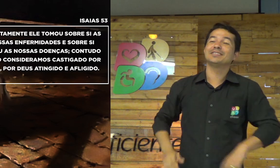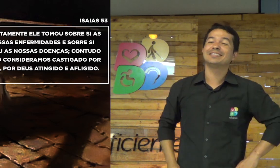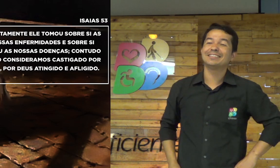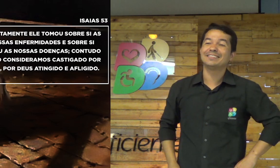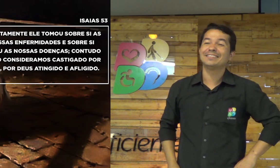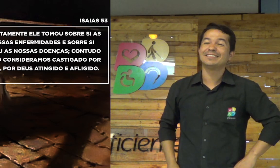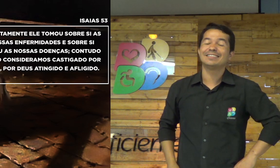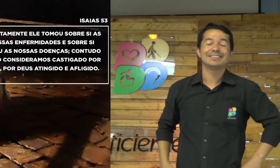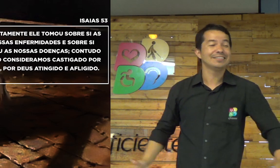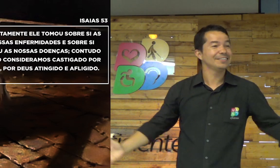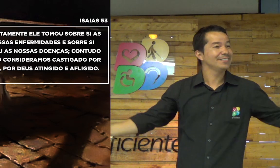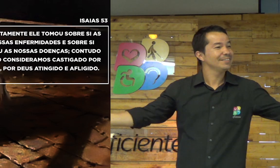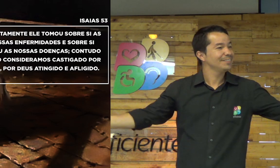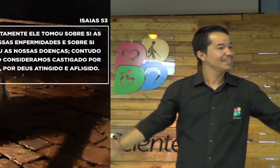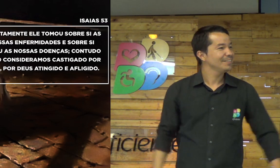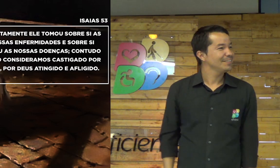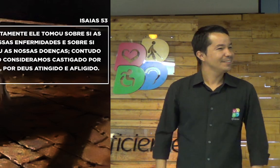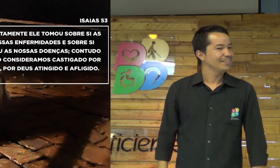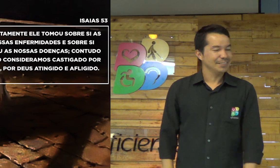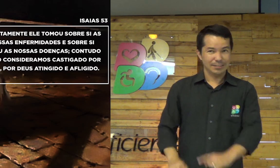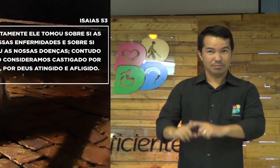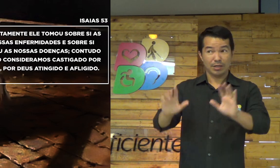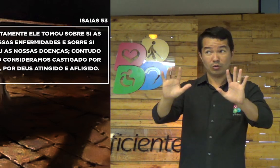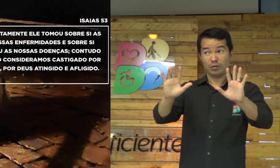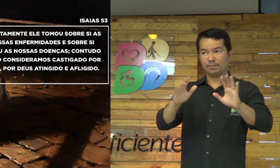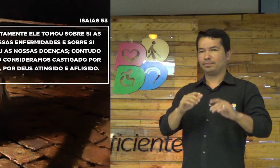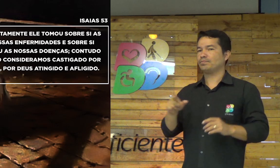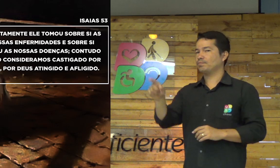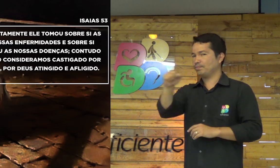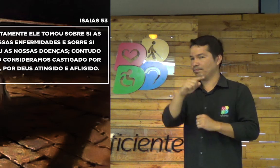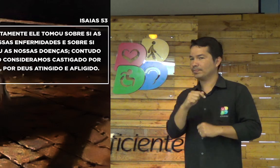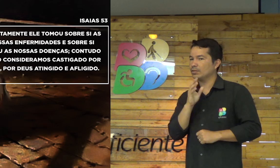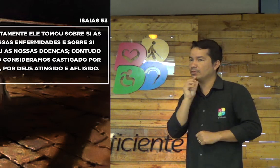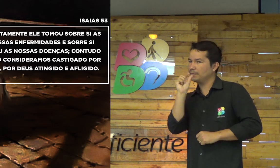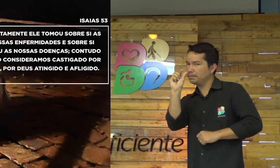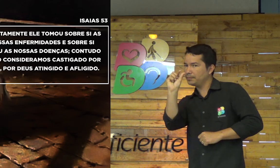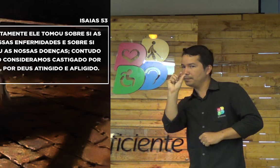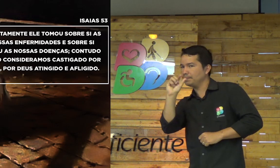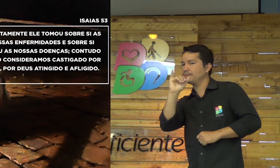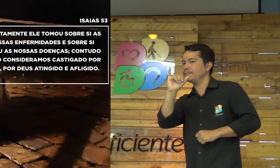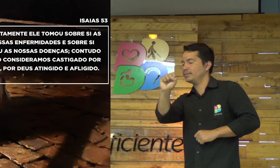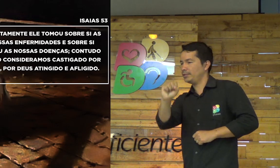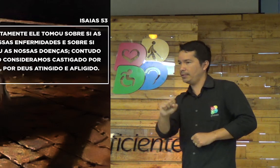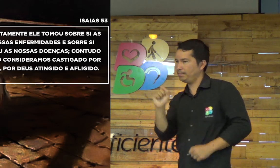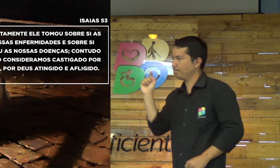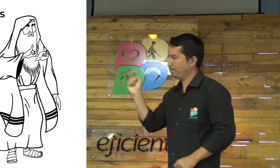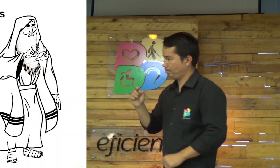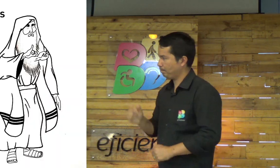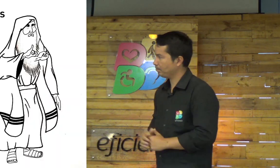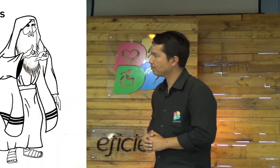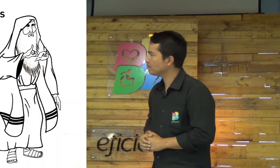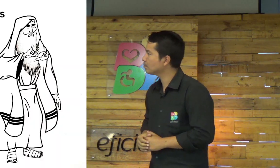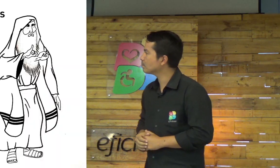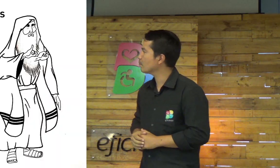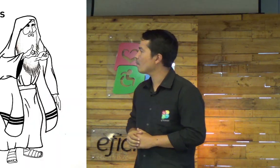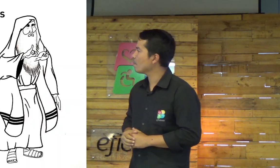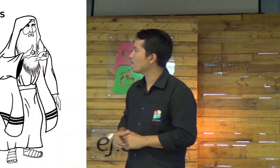E a gente... Muitas vezes acaba rejeitando Jesus. Pode passar.